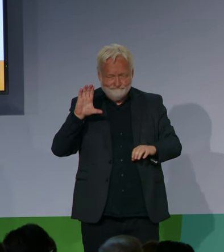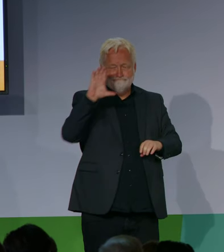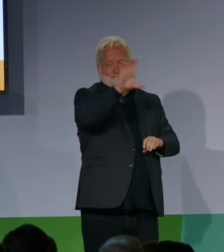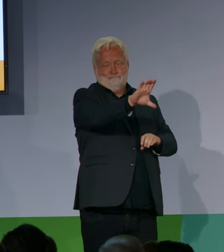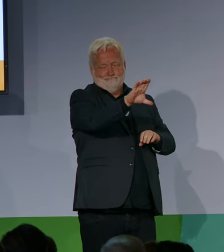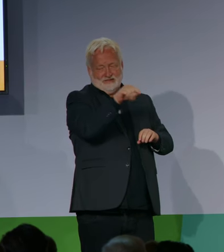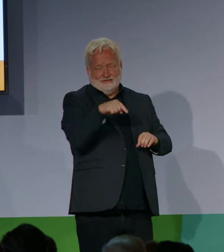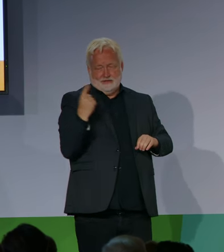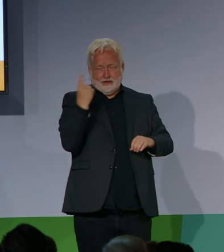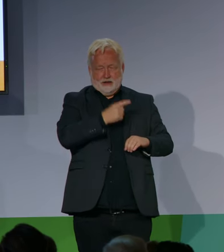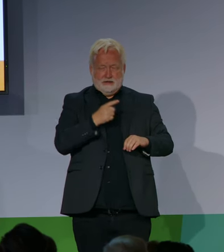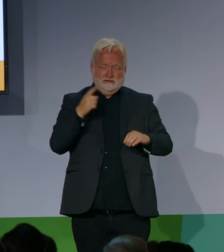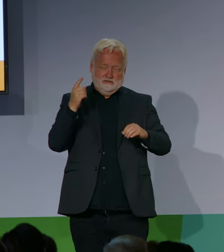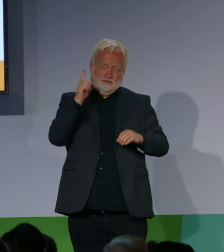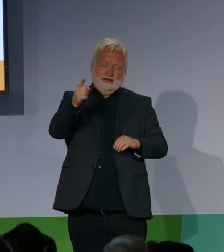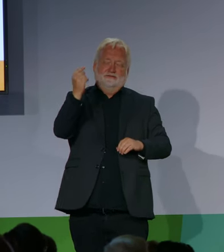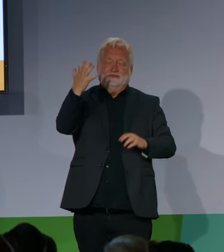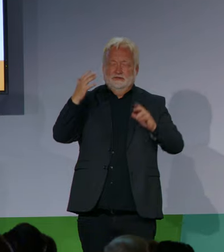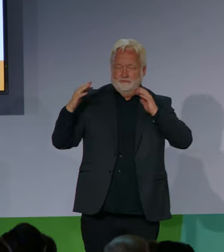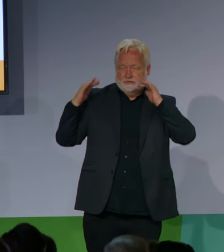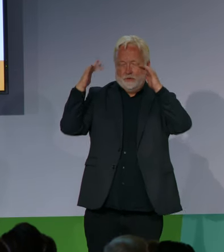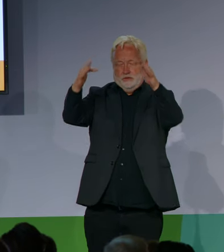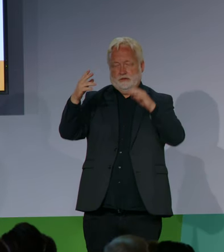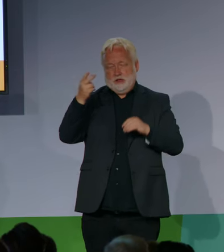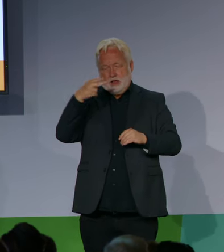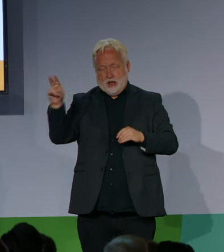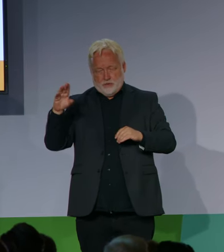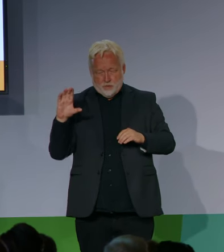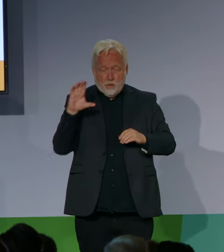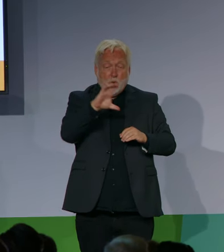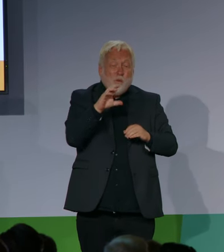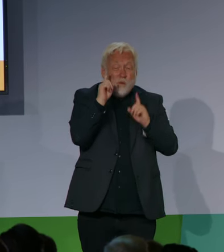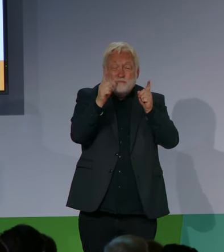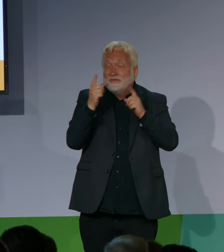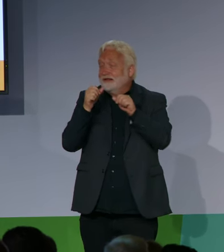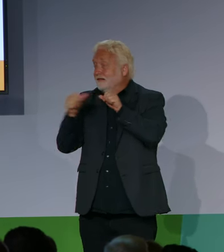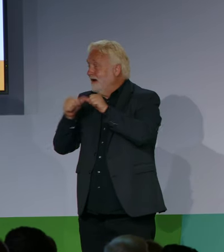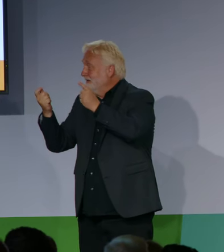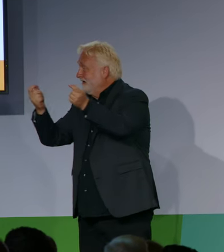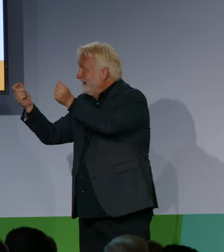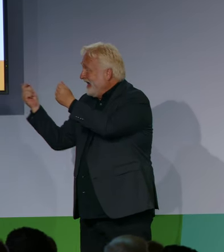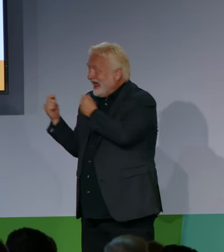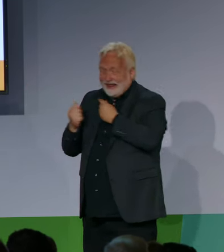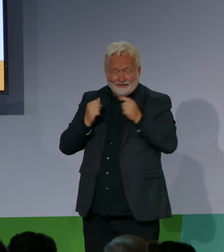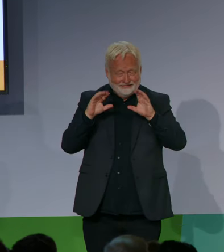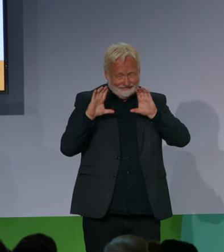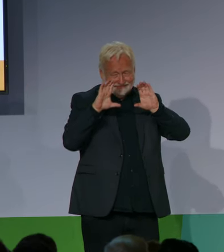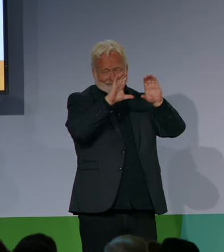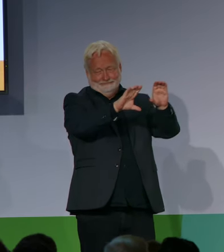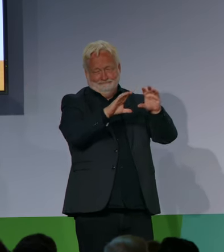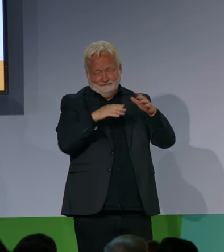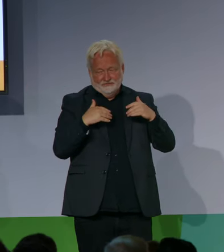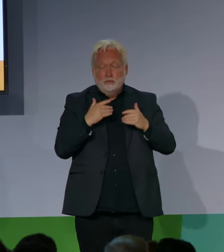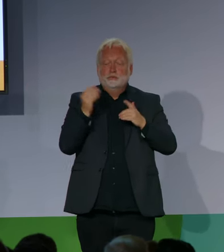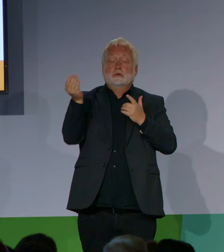Mit dem Mobilitätsdatengesetz erreichen wir, dass Informationen zur Auslastung von Rollstuhlplätzen in Bussen und Bahnen nun verpflichtend